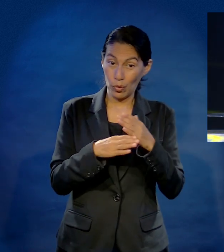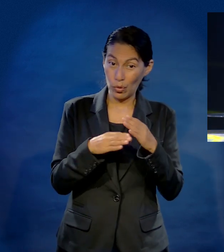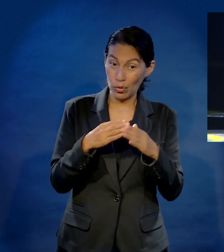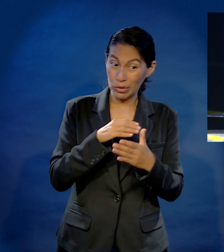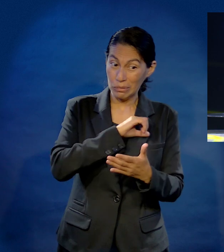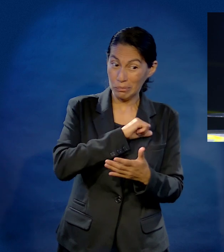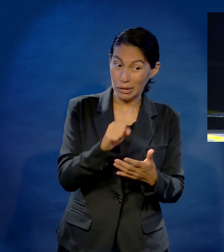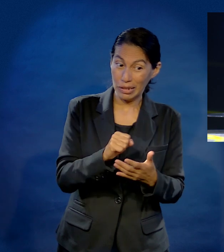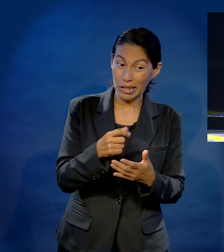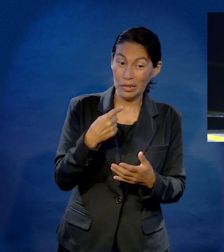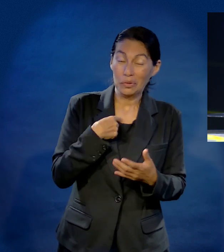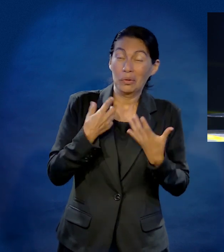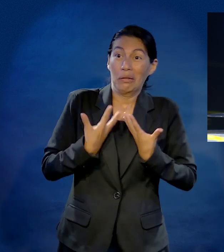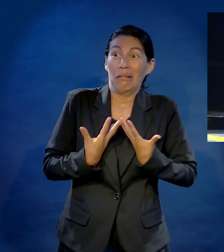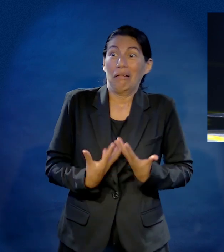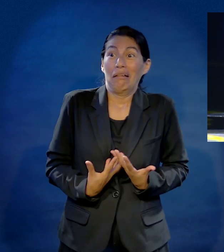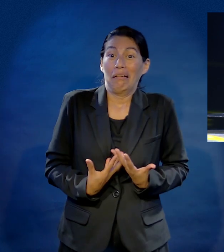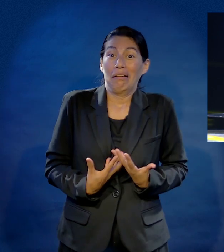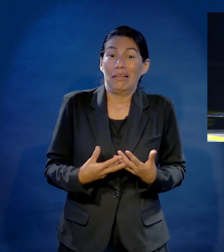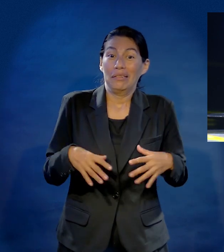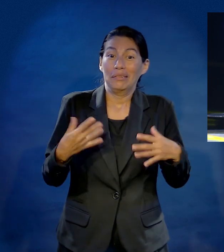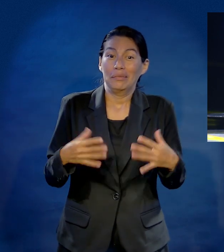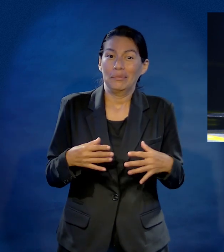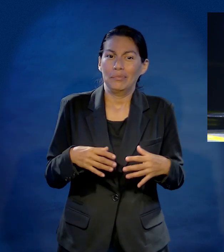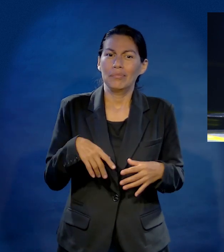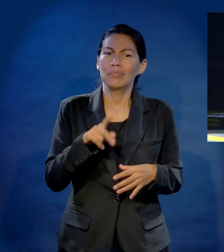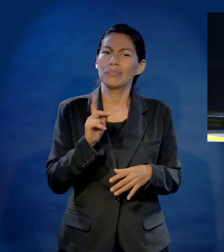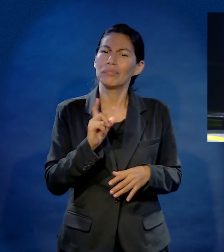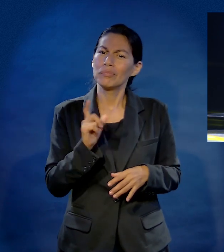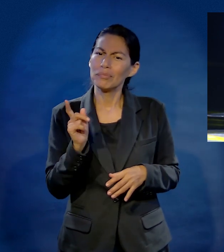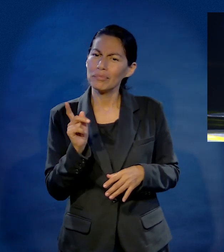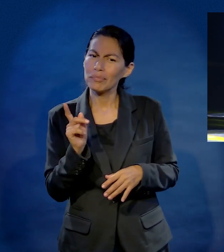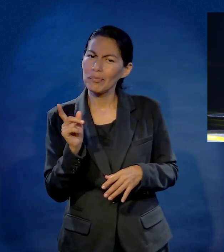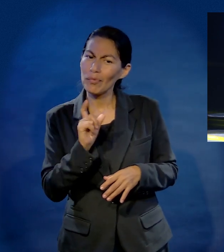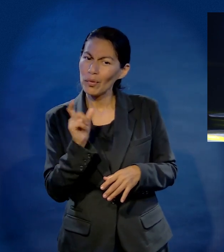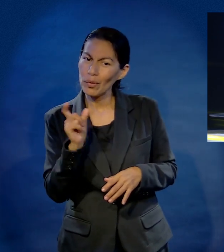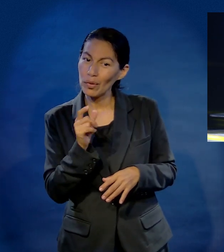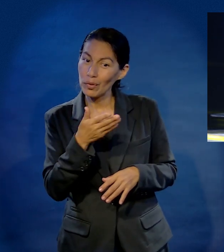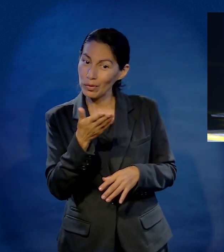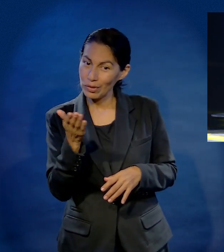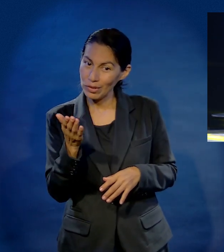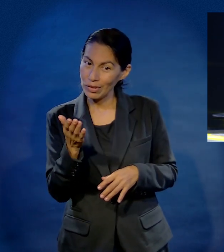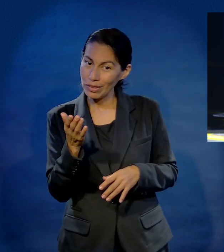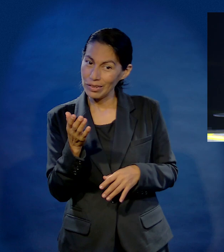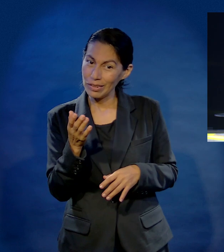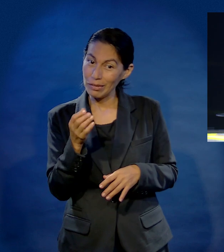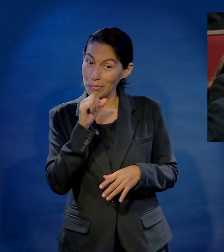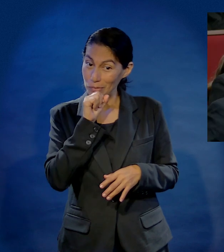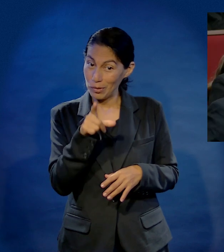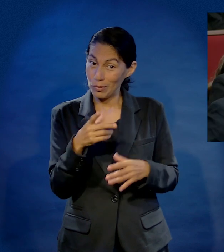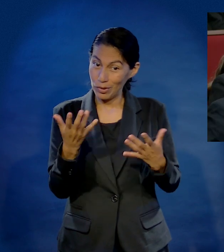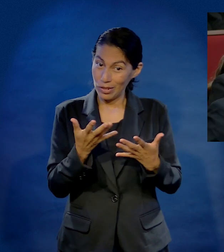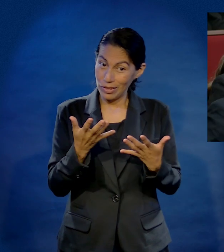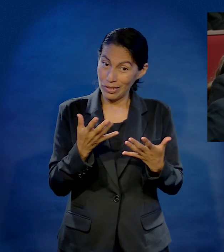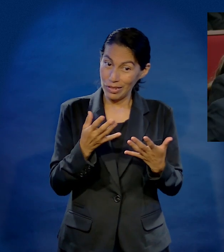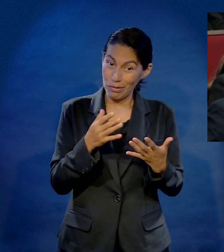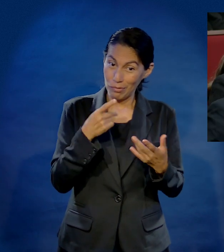Mira, entre menos defectos se encuentra, más asustado estoy yo. Pero cuando usted hace esa dinámica con un casado,